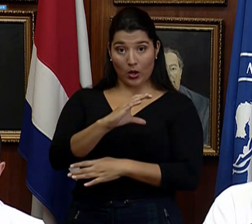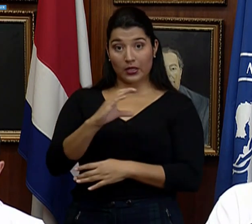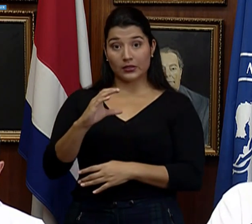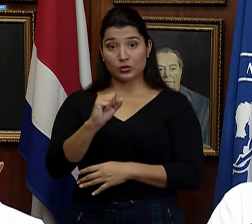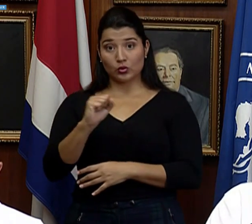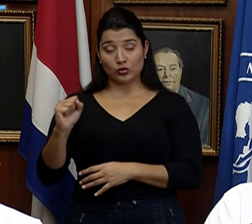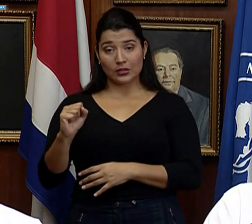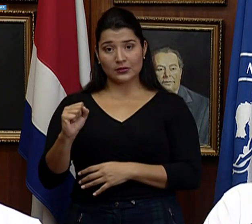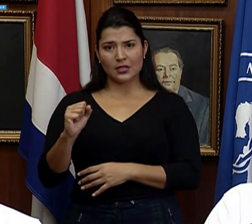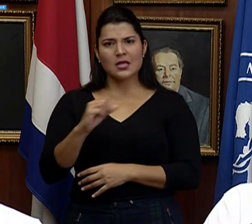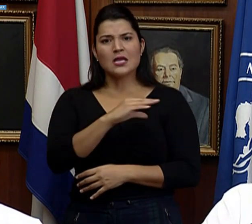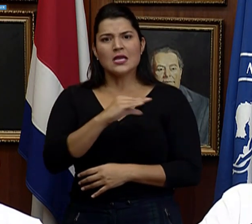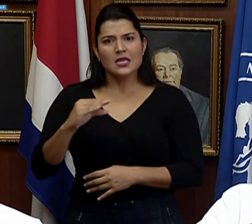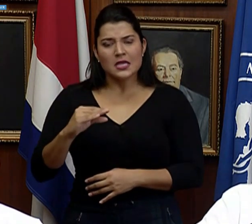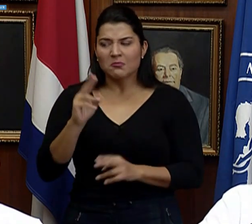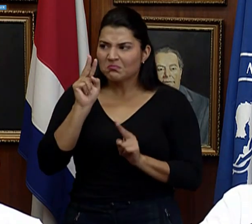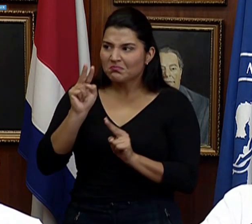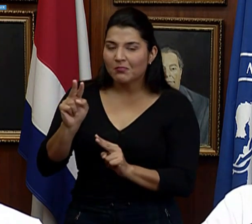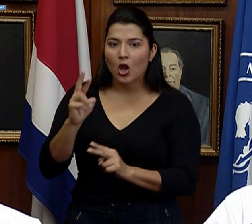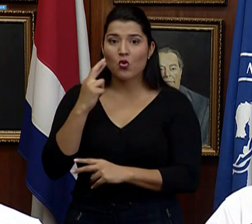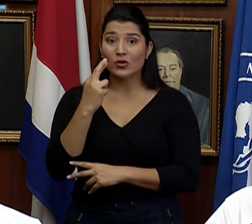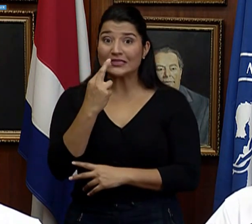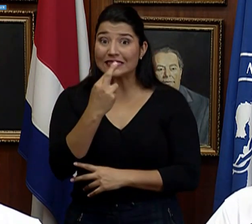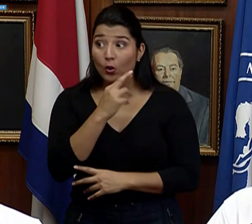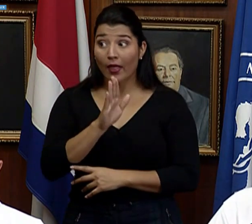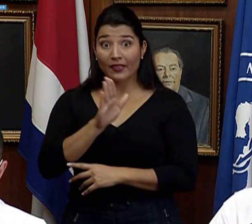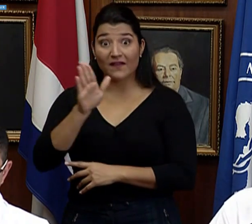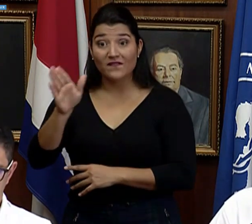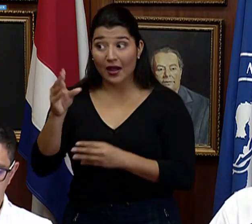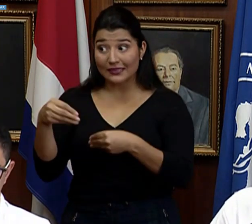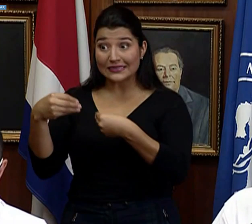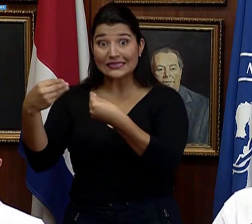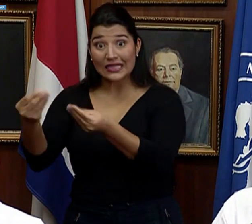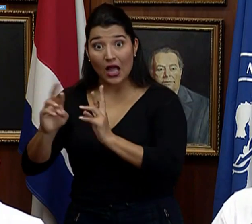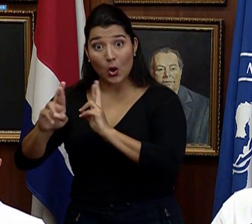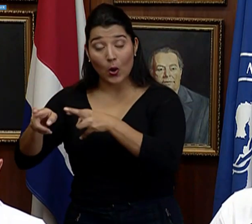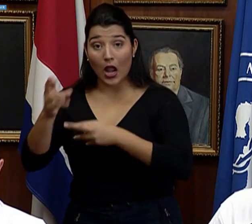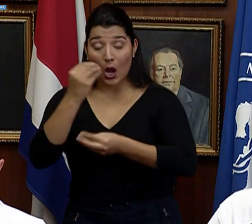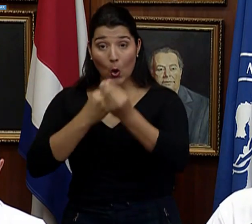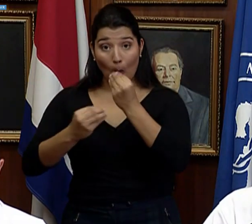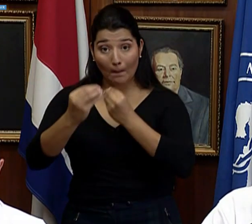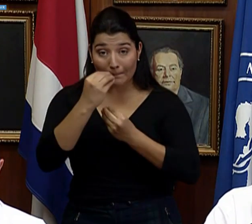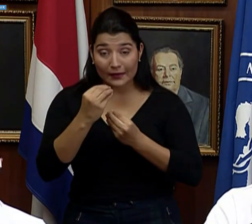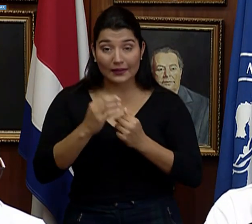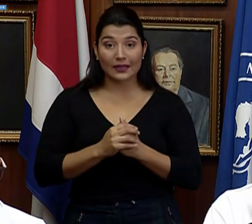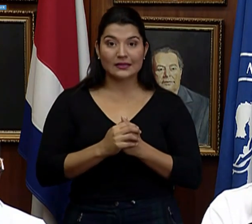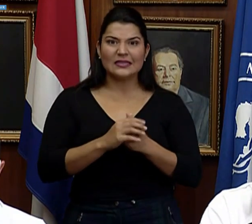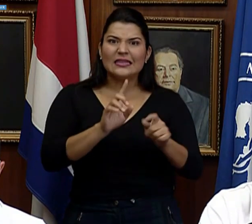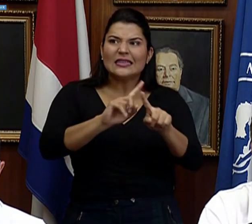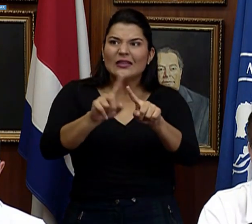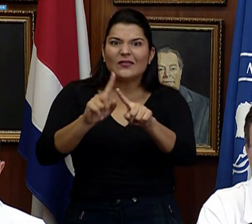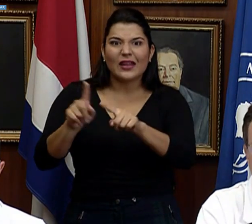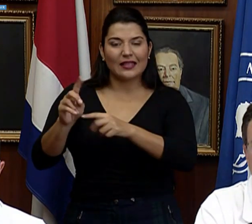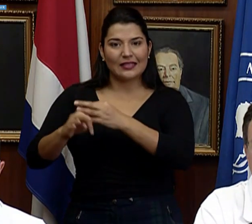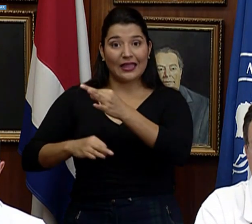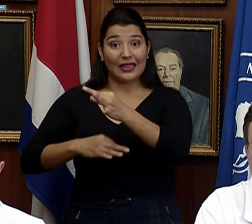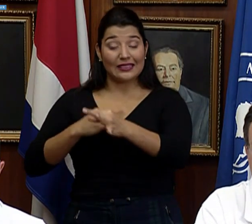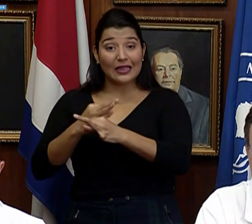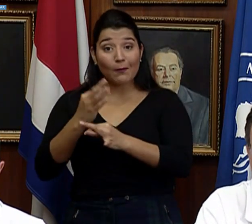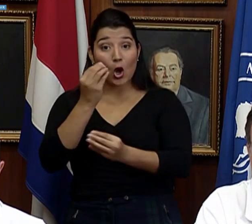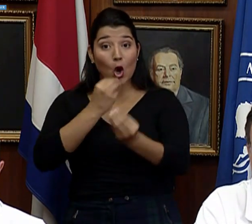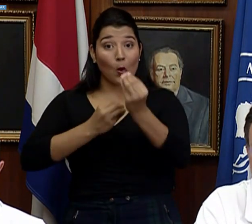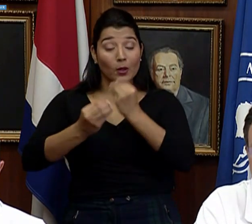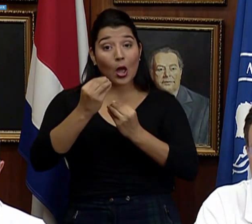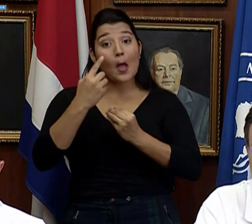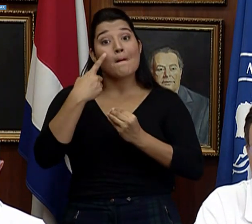ver cómo hay restaurantes que se han acercado, les han traído comida, diferentes tipos de comida para